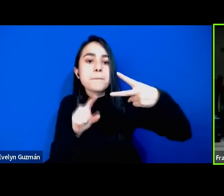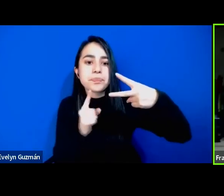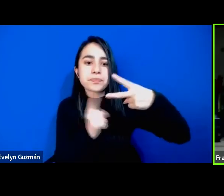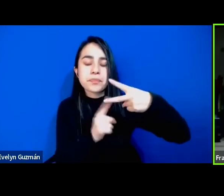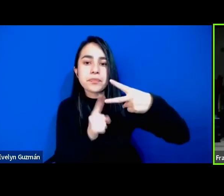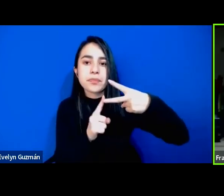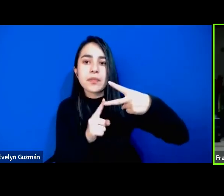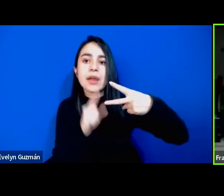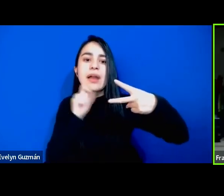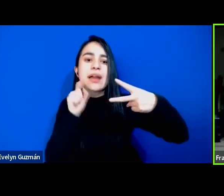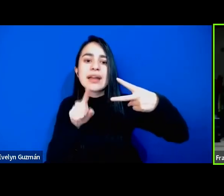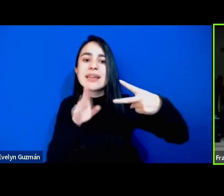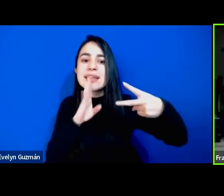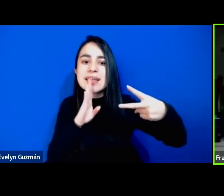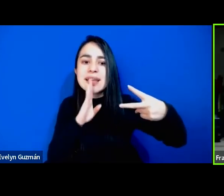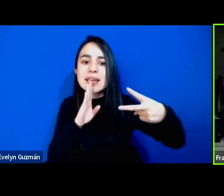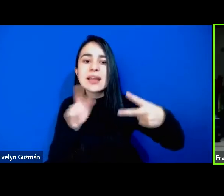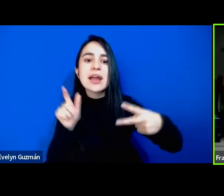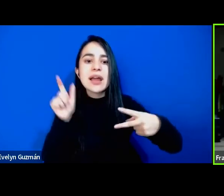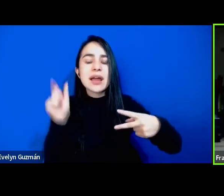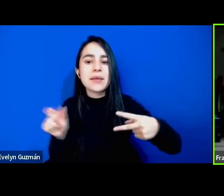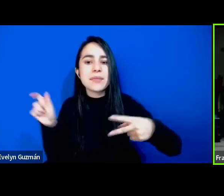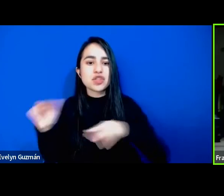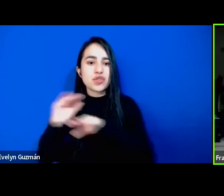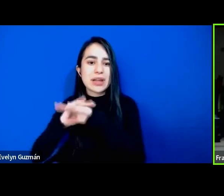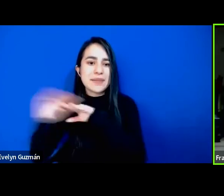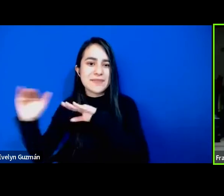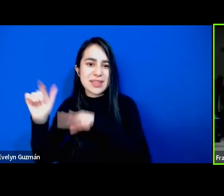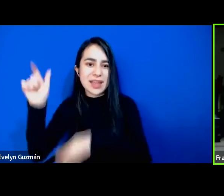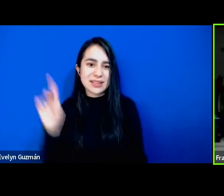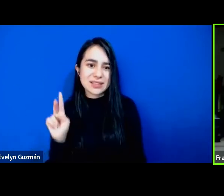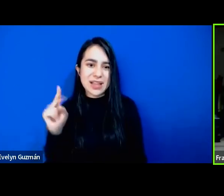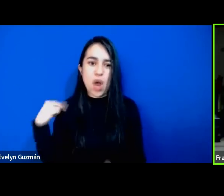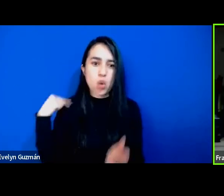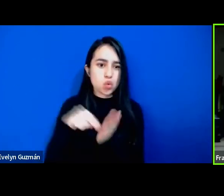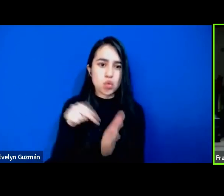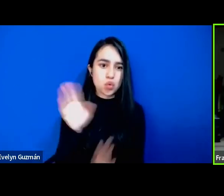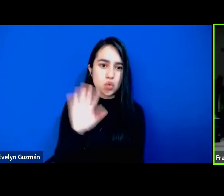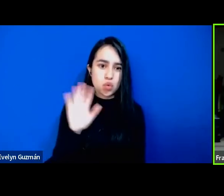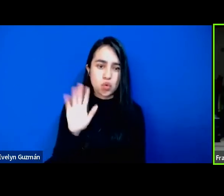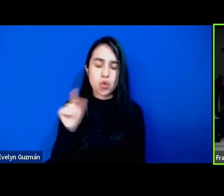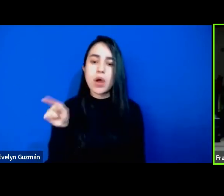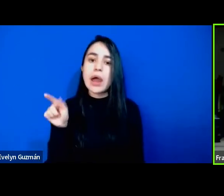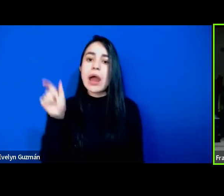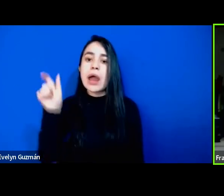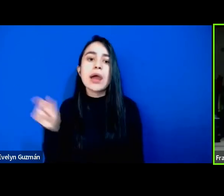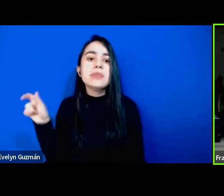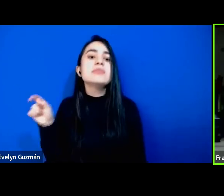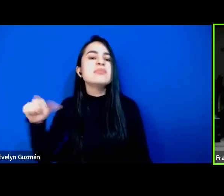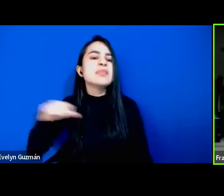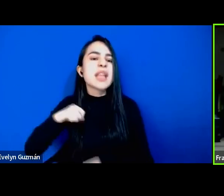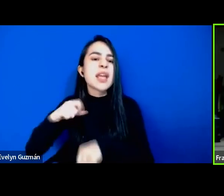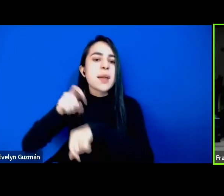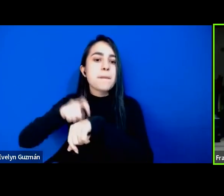la van a contestar solamente las las comentaristas y tienen más tiempo para ello hasta ocho minutos